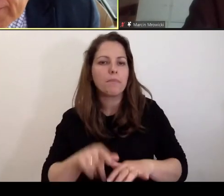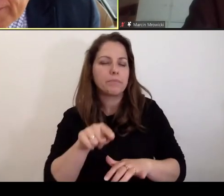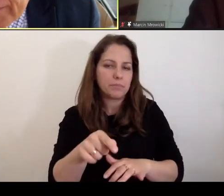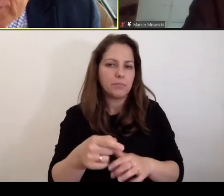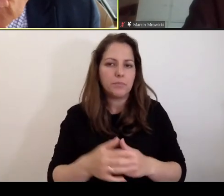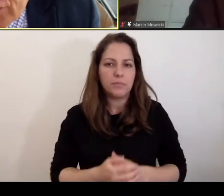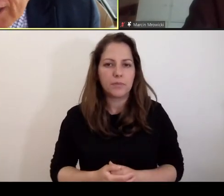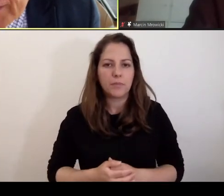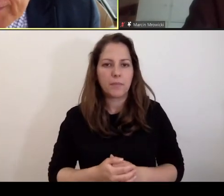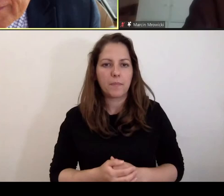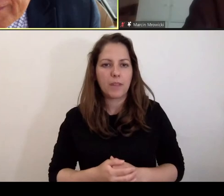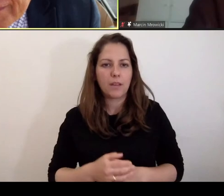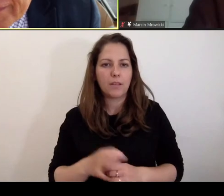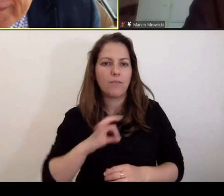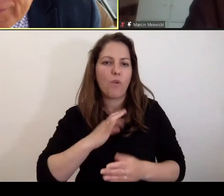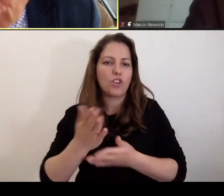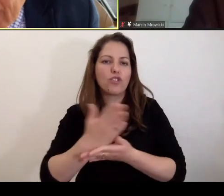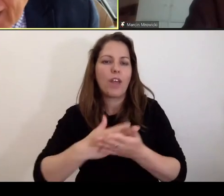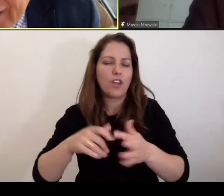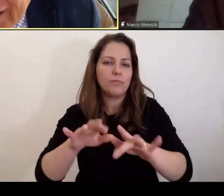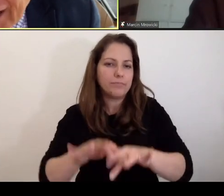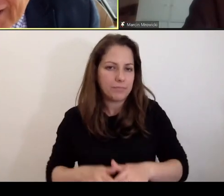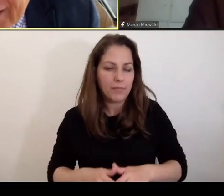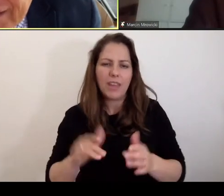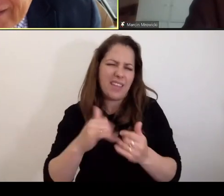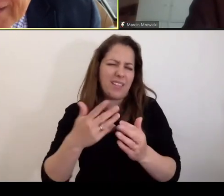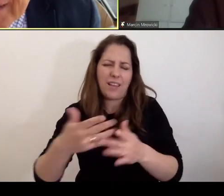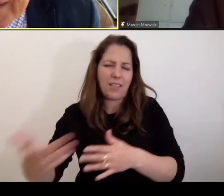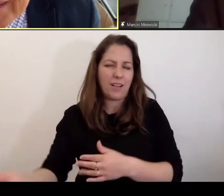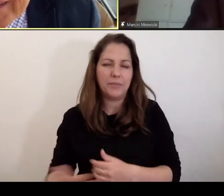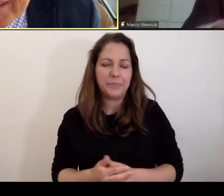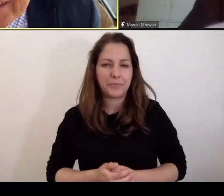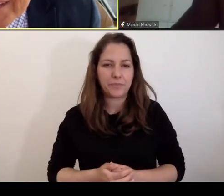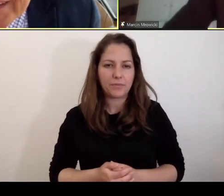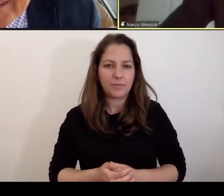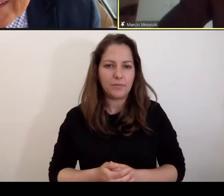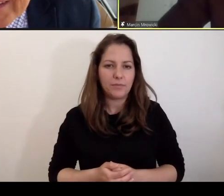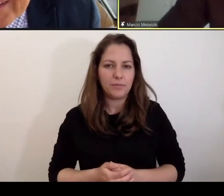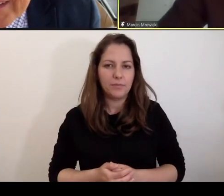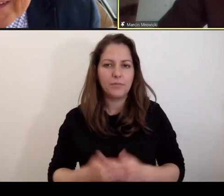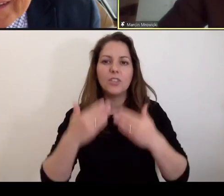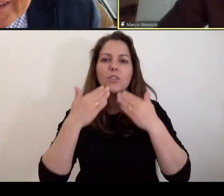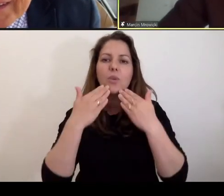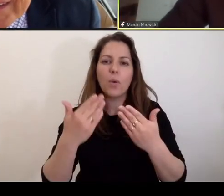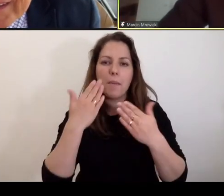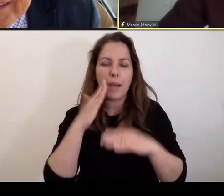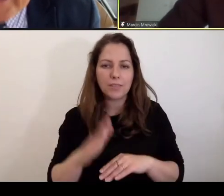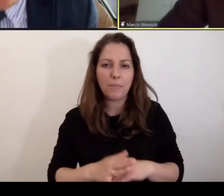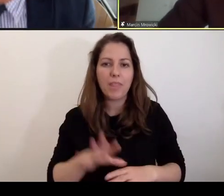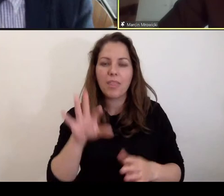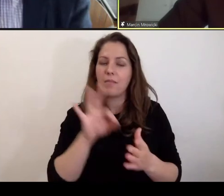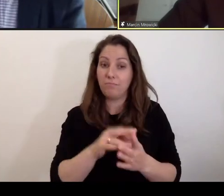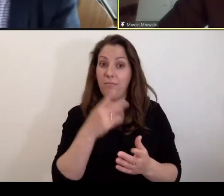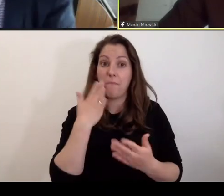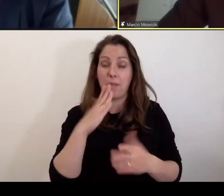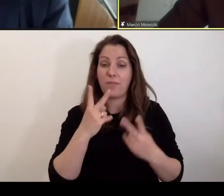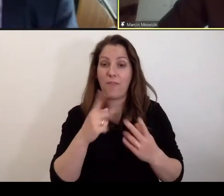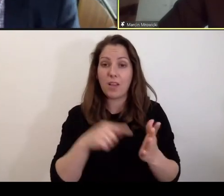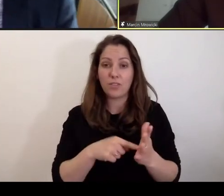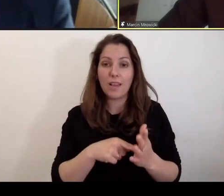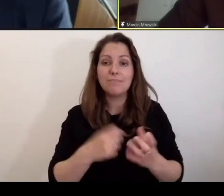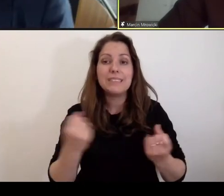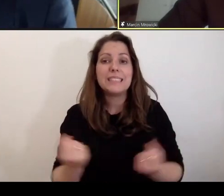w swojej celi. No i tak dalej, i tak dalej. Dziękuję bardzo. Jest to bardzo istotne właśnie to